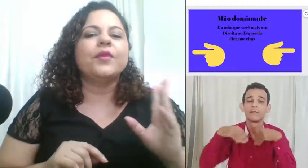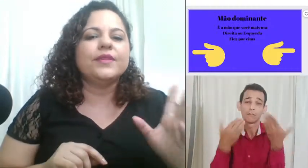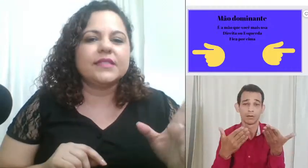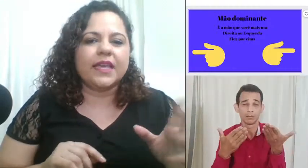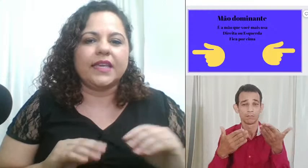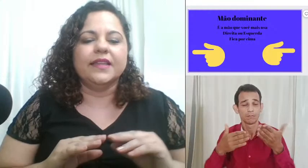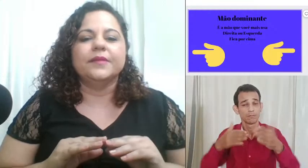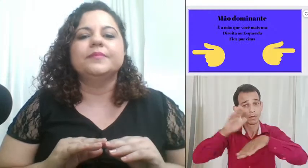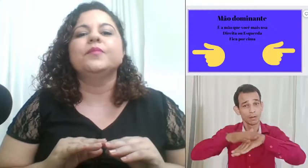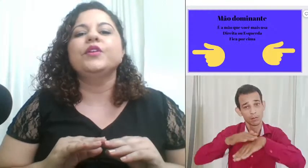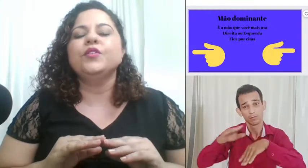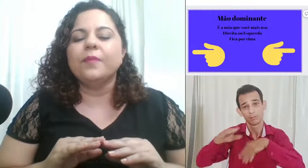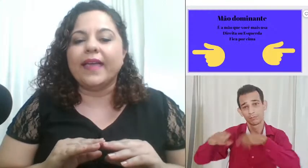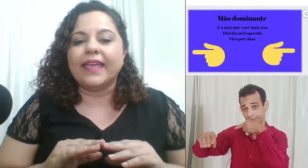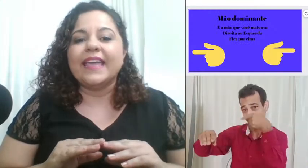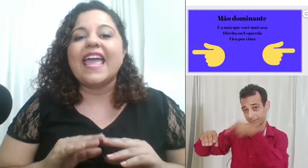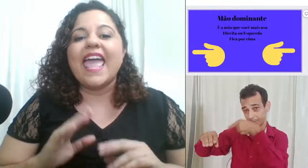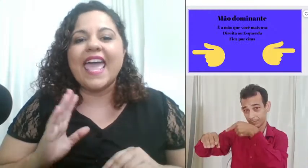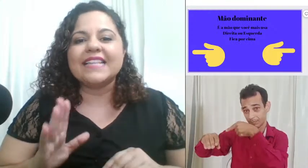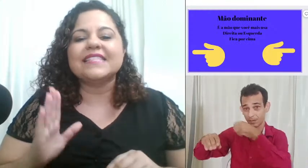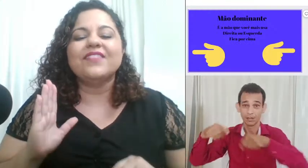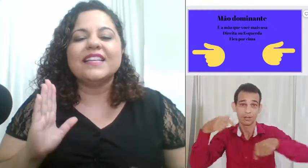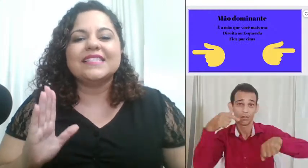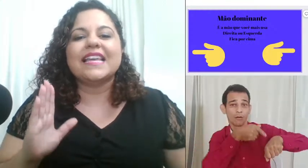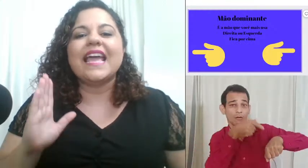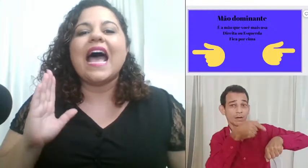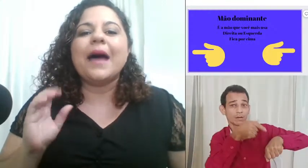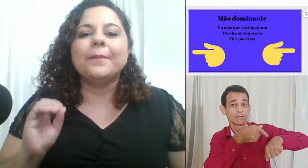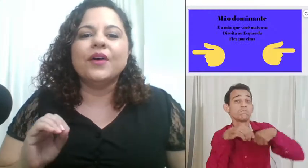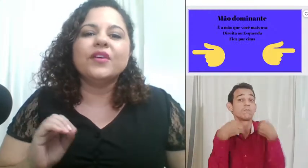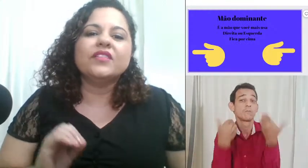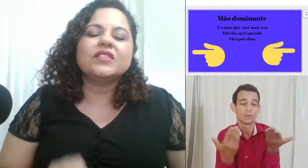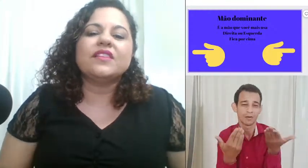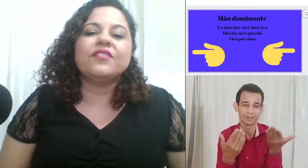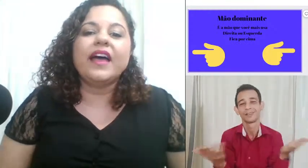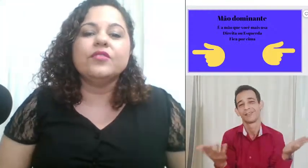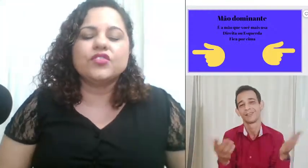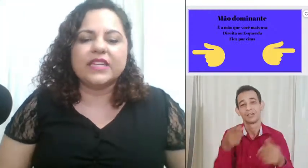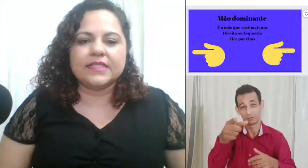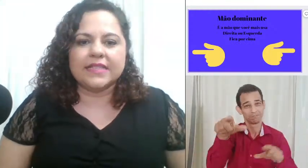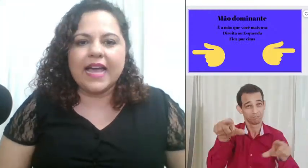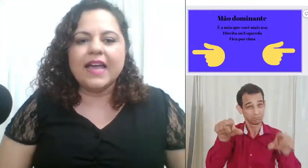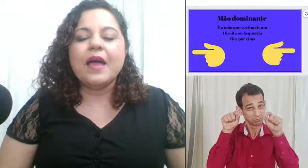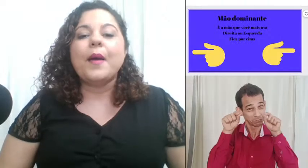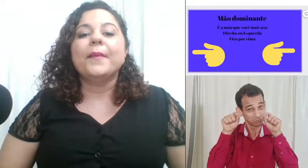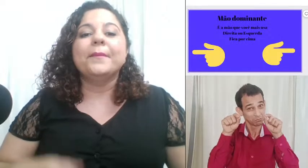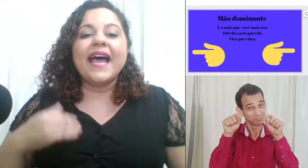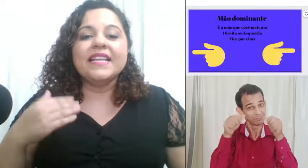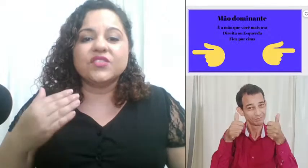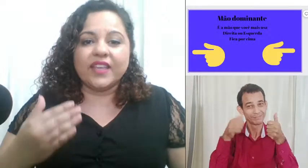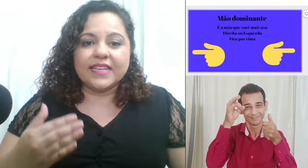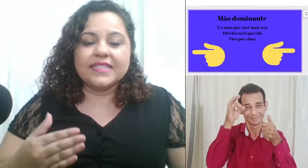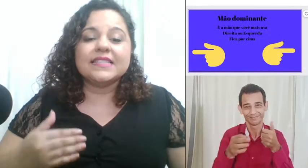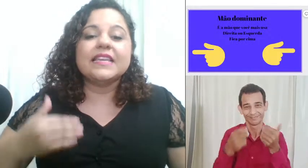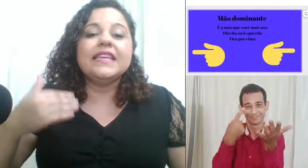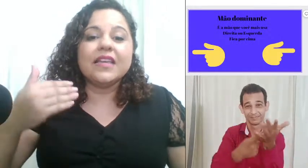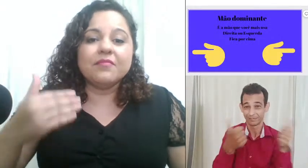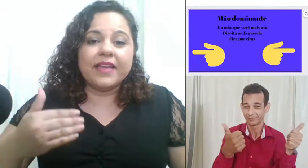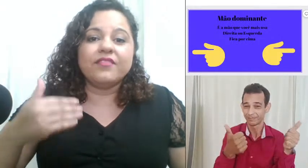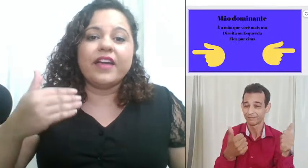mão esquerda muito bem essa vai ser a mão que você vai utilizar mais vezes e também vai